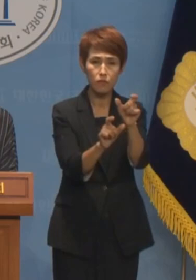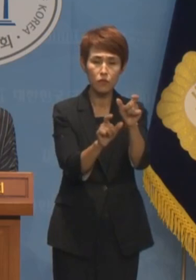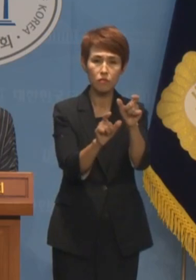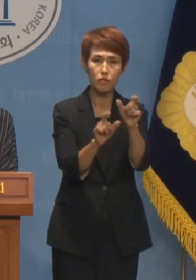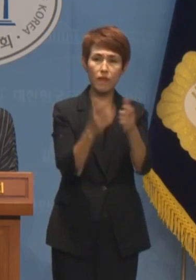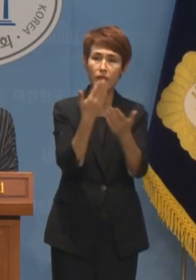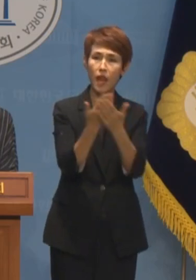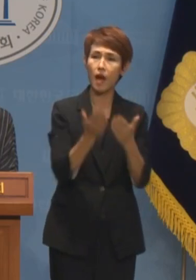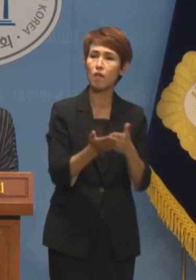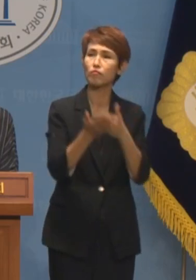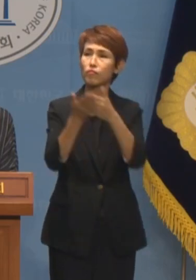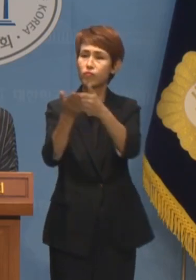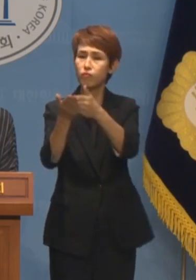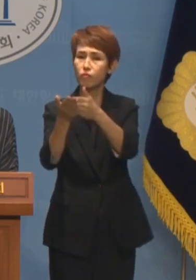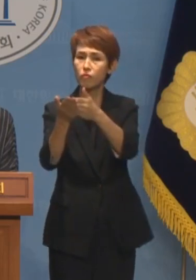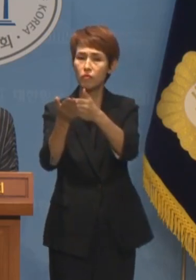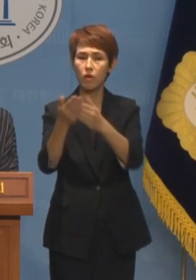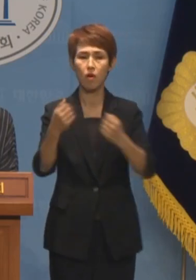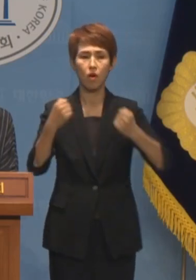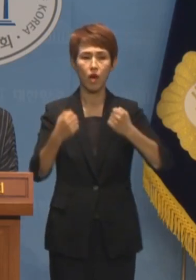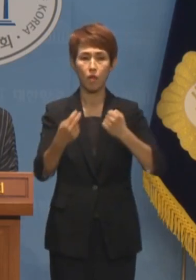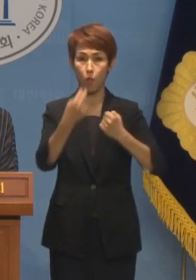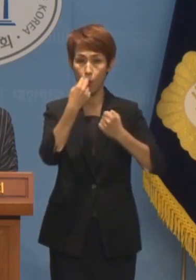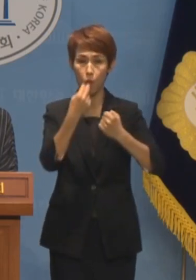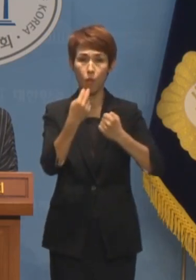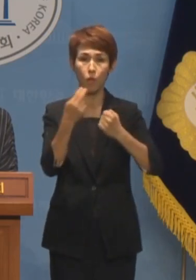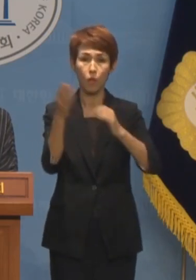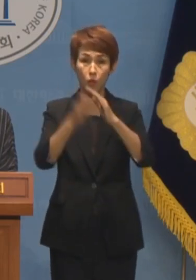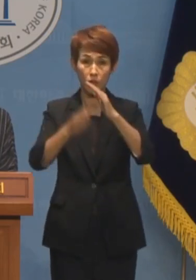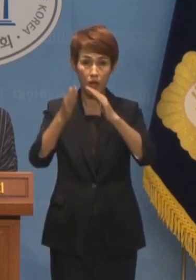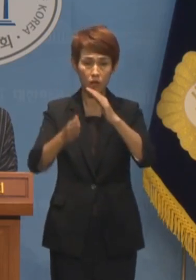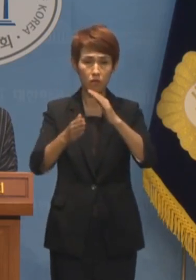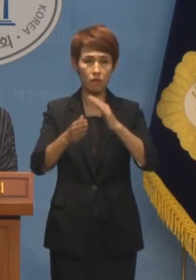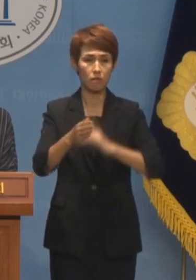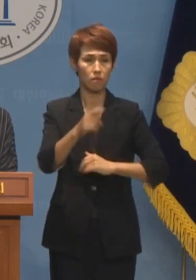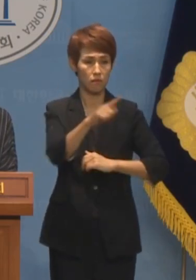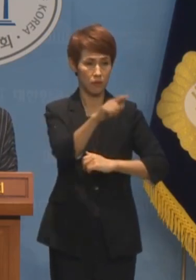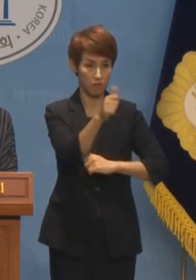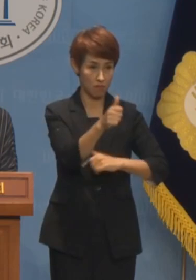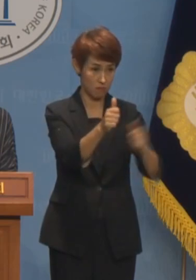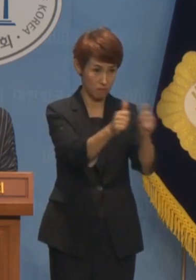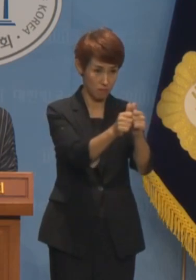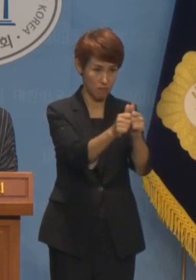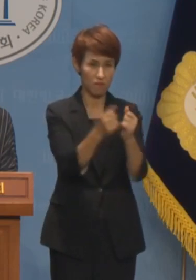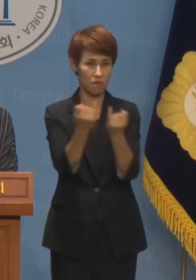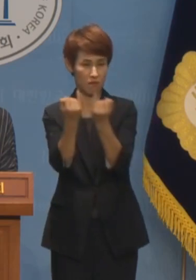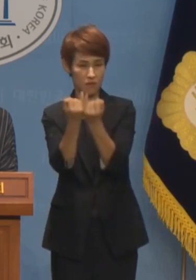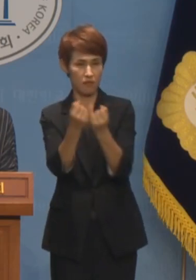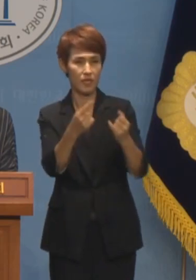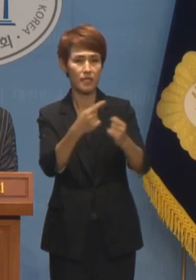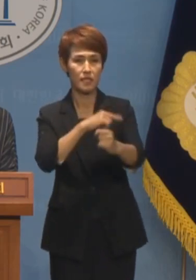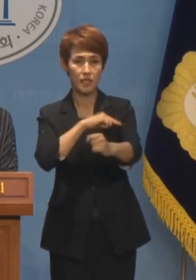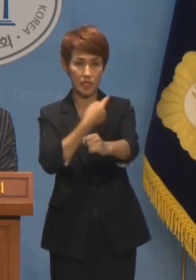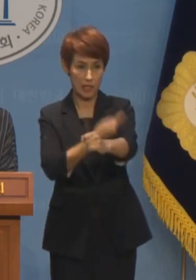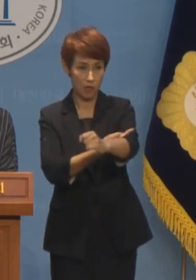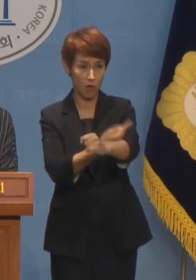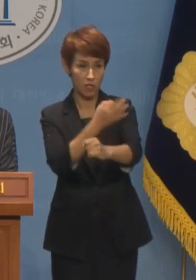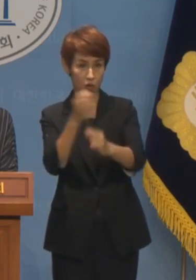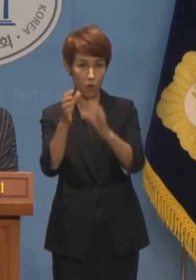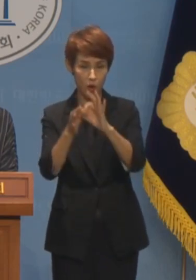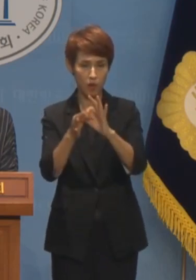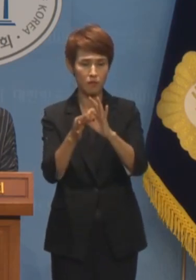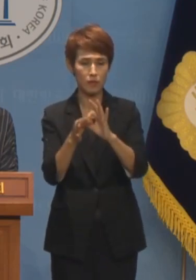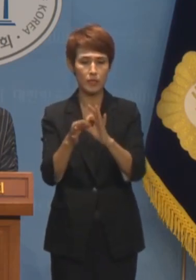동성 부부에게 건강보험공단은 동성 배우자의 피부양자 자격 인정 기준과 관련해 판결을